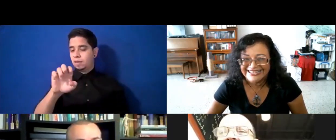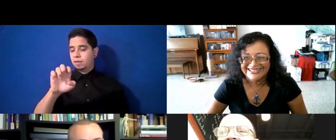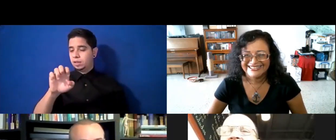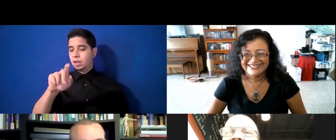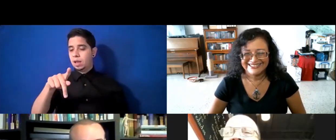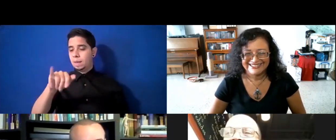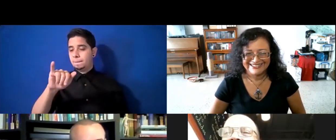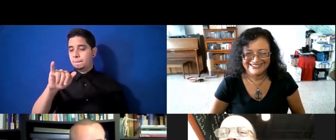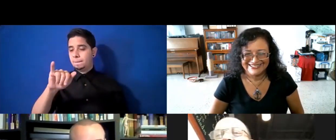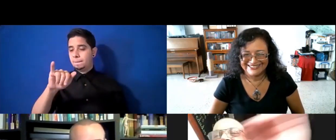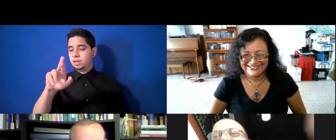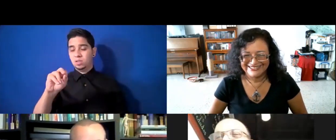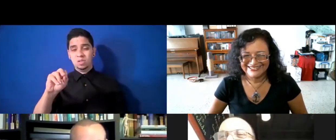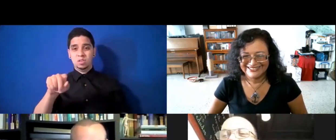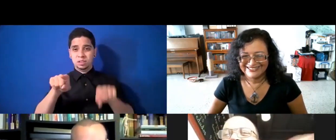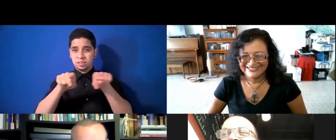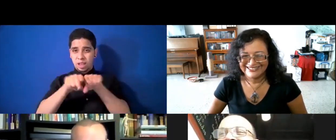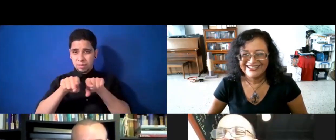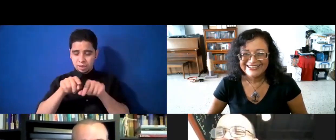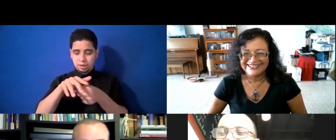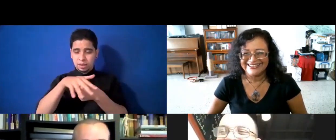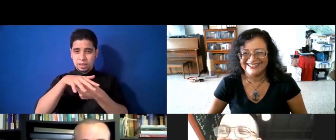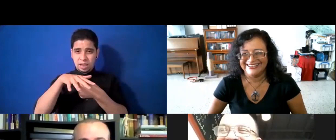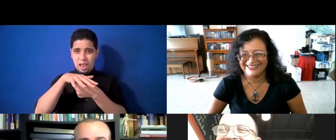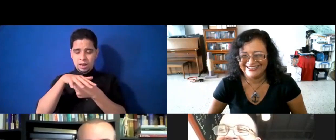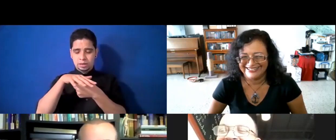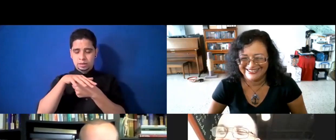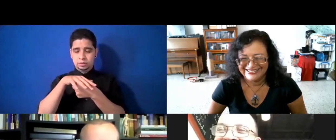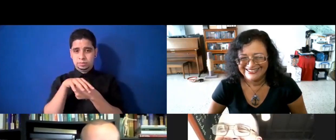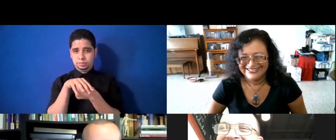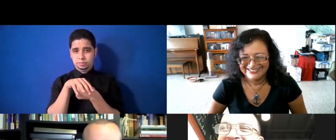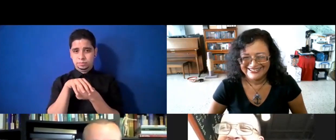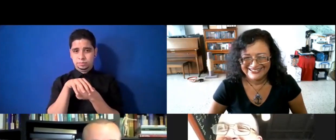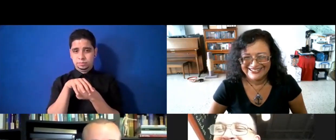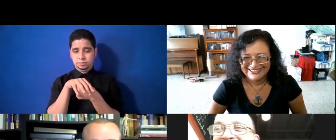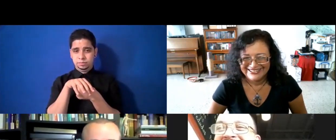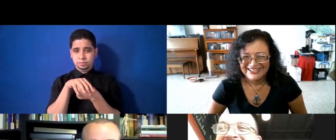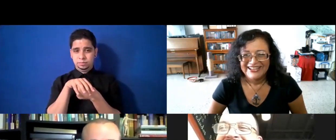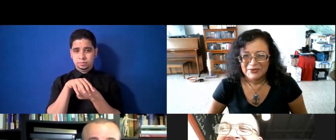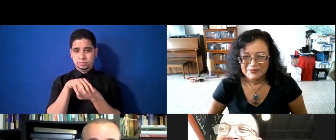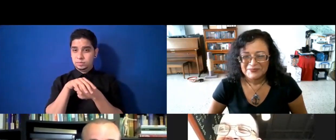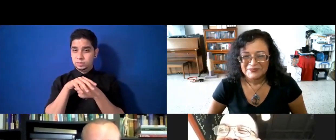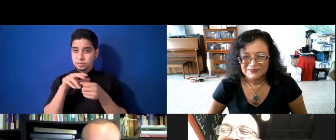área... Hacia el área... Están llegando los muchachos. Hacia el área